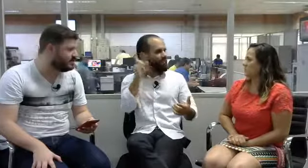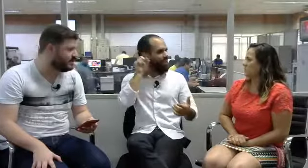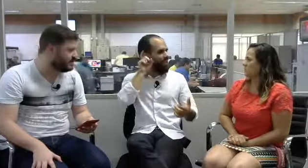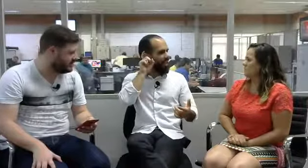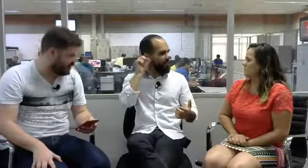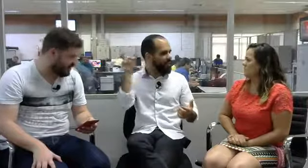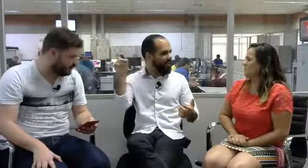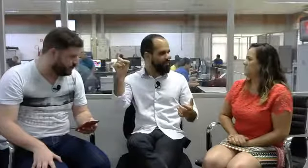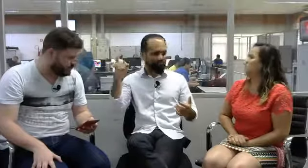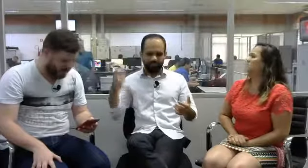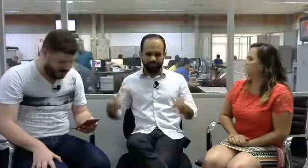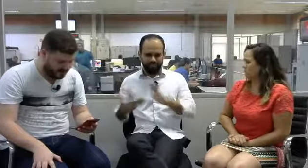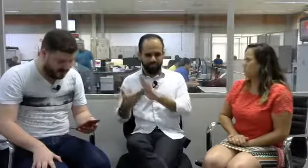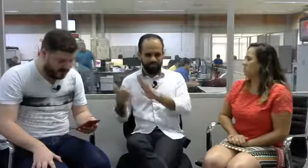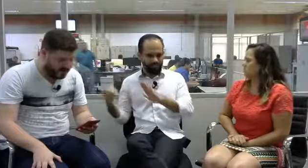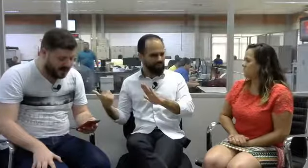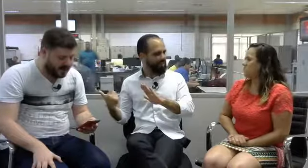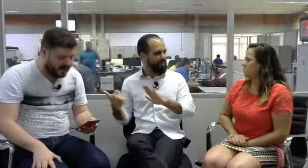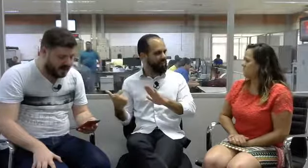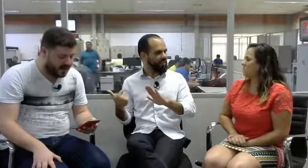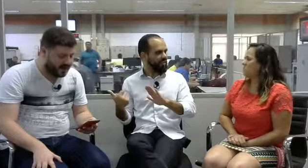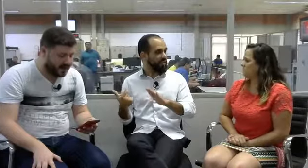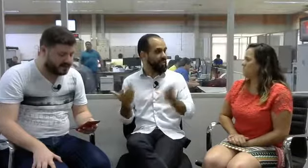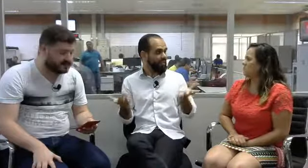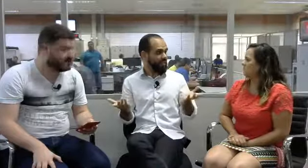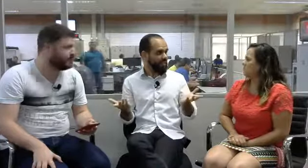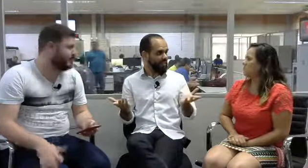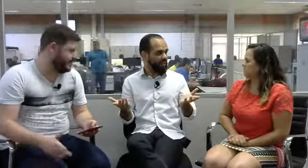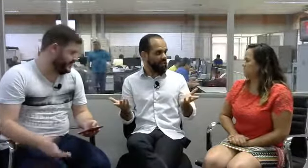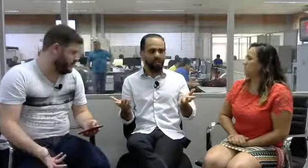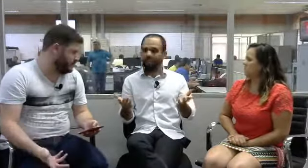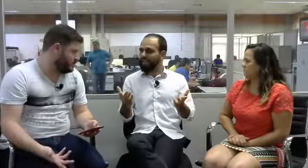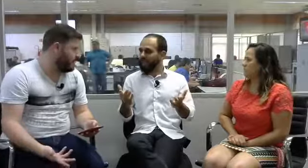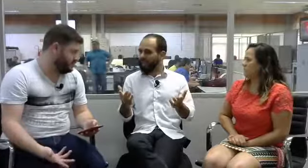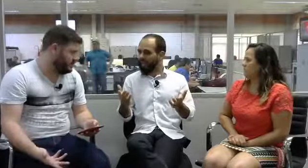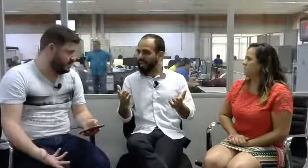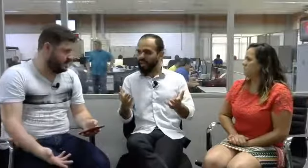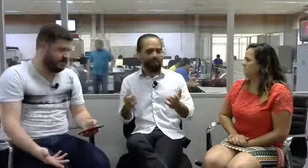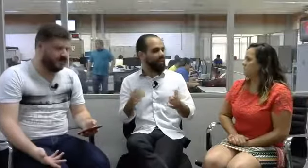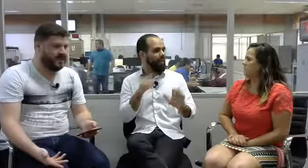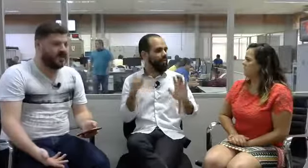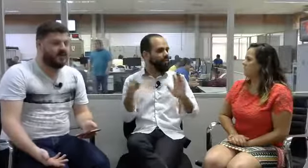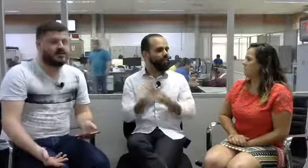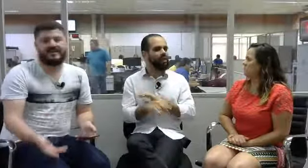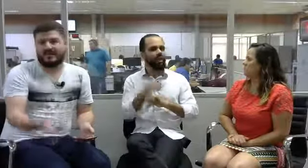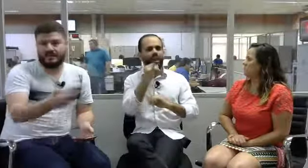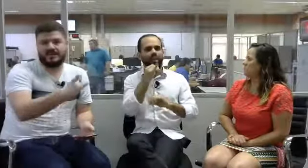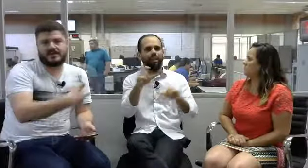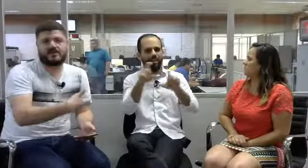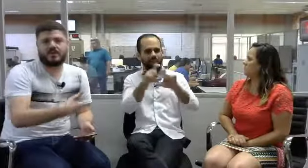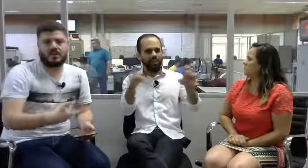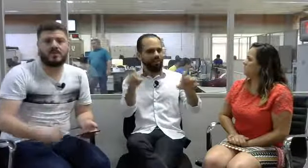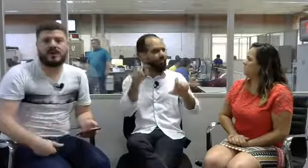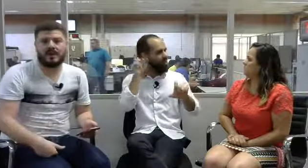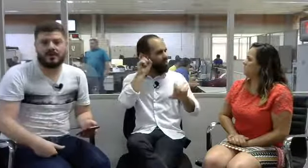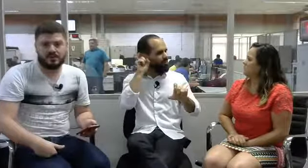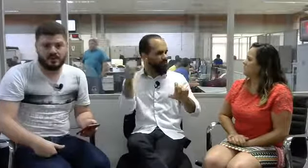retirado. Essa questão do aparelho auditivo, eu estava até conversando com o Glaucio aqui